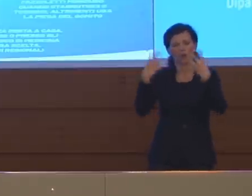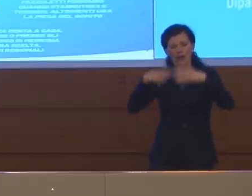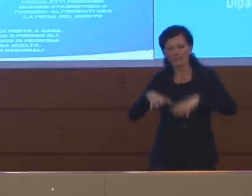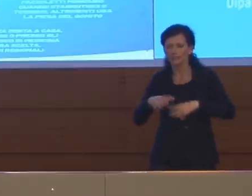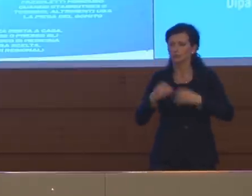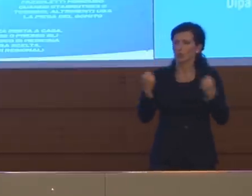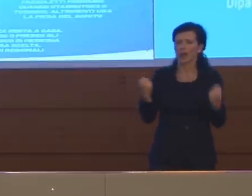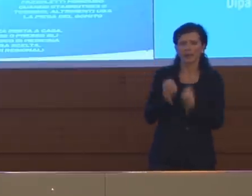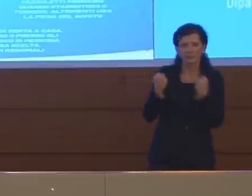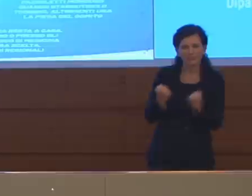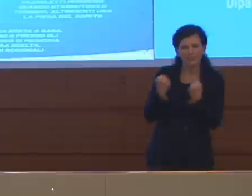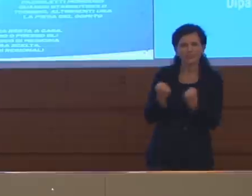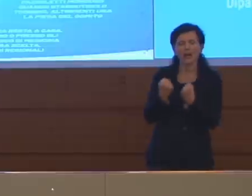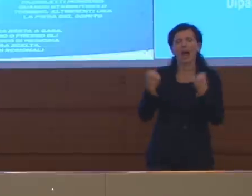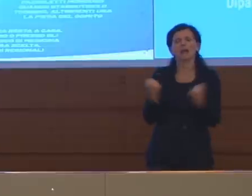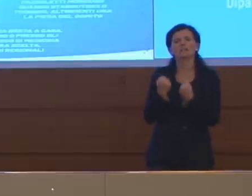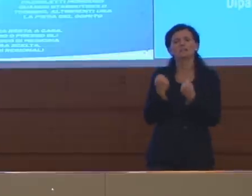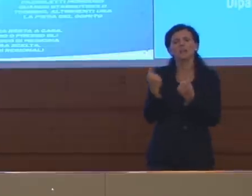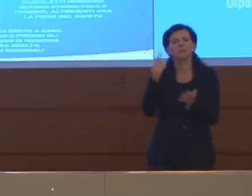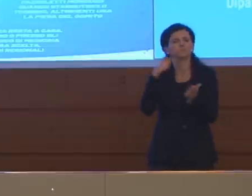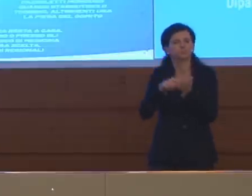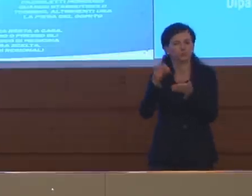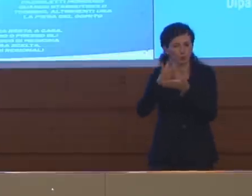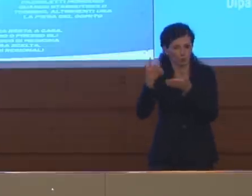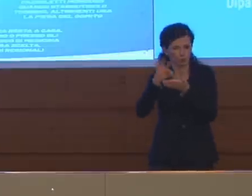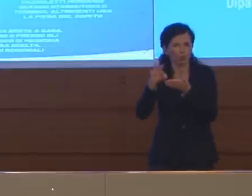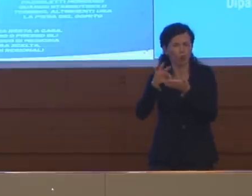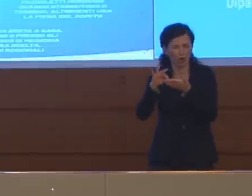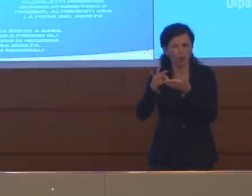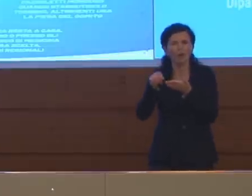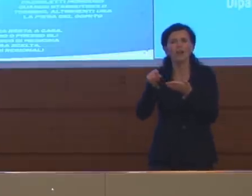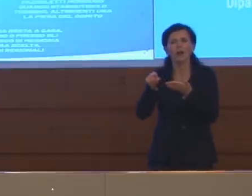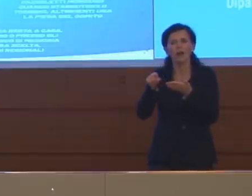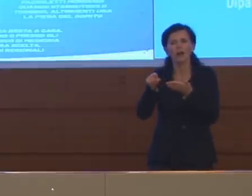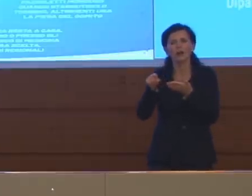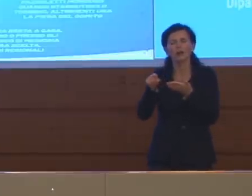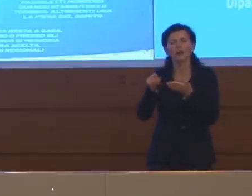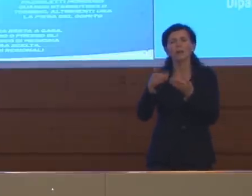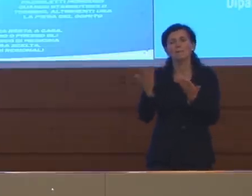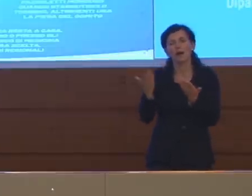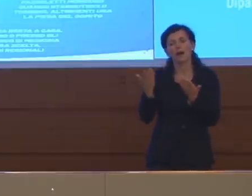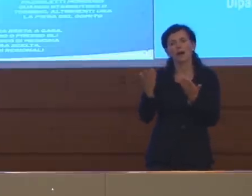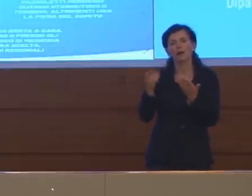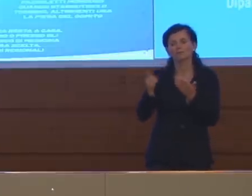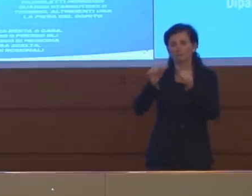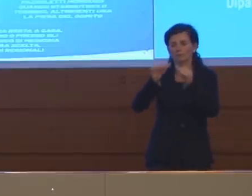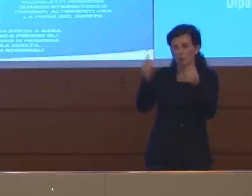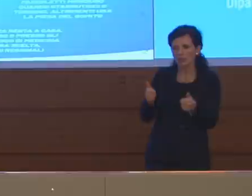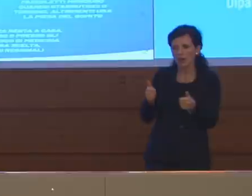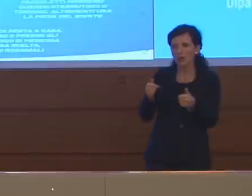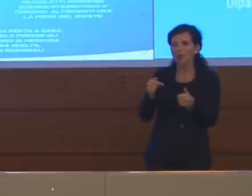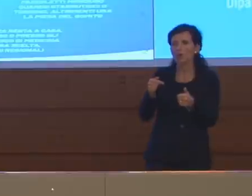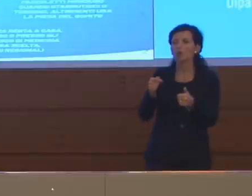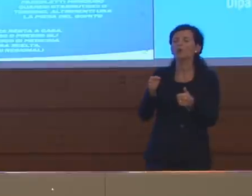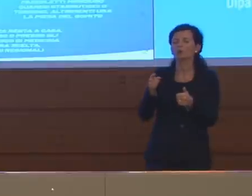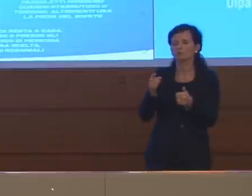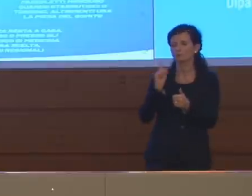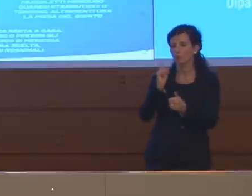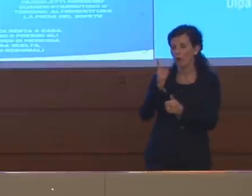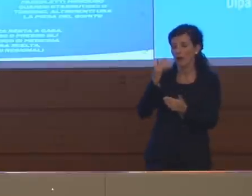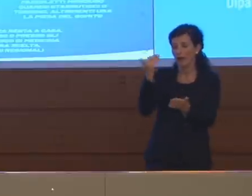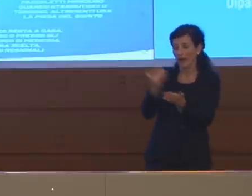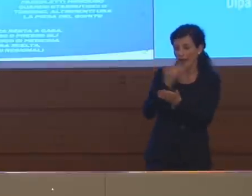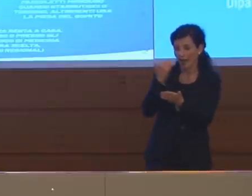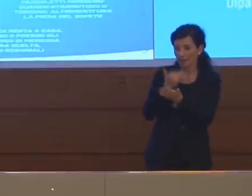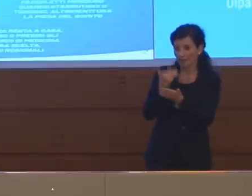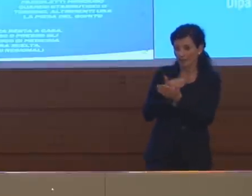attività, un'attività scolastica modellata in maniera tale da evitare la possibilità che quella